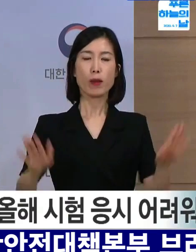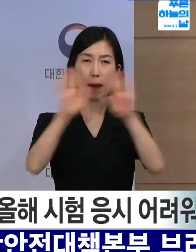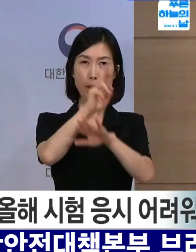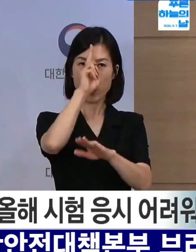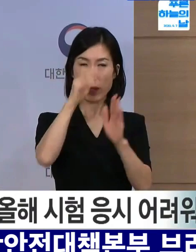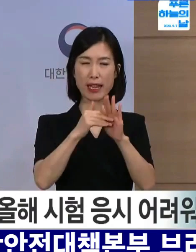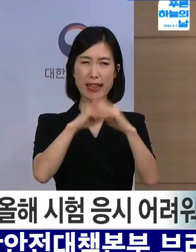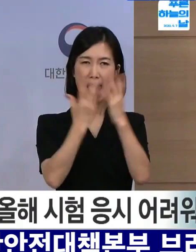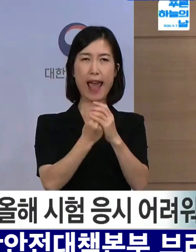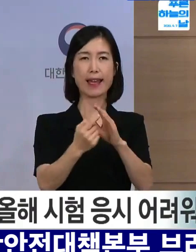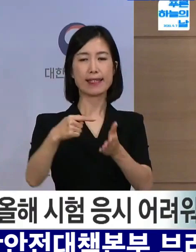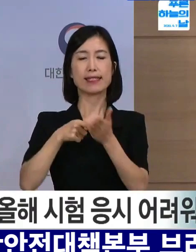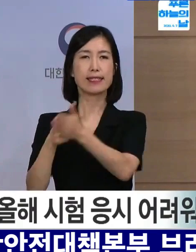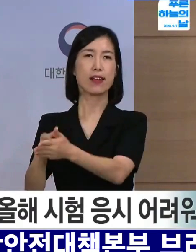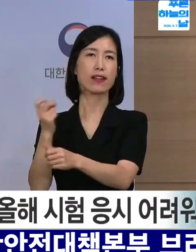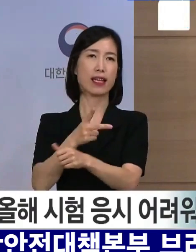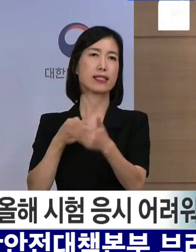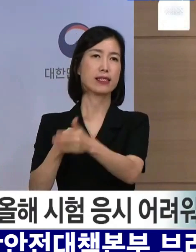것을 다시 한번 당부드리겠습니다.